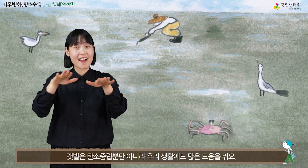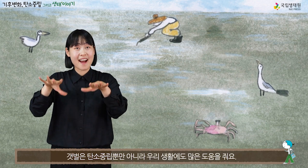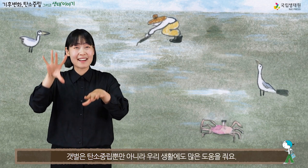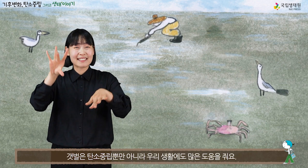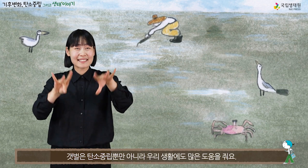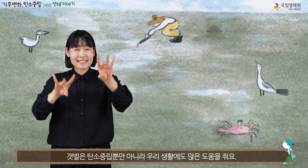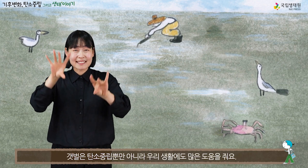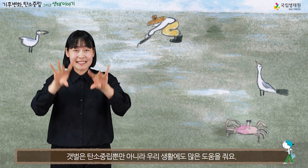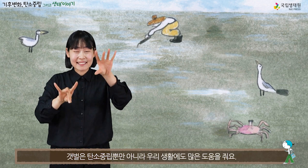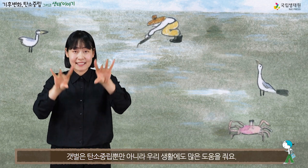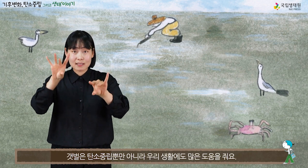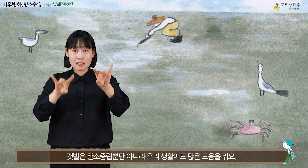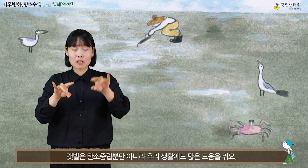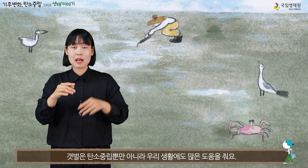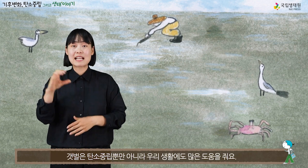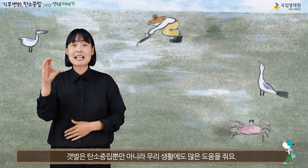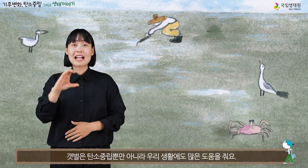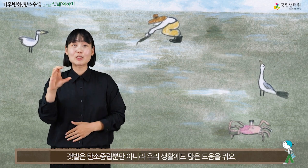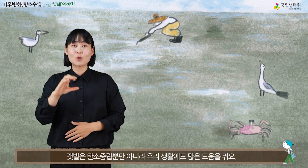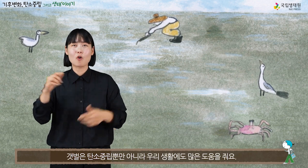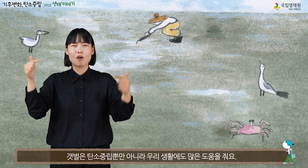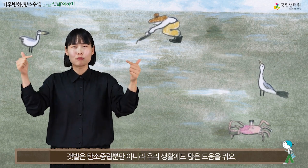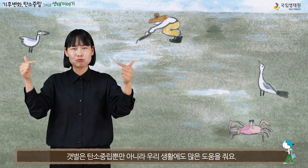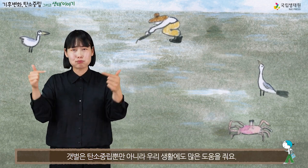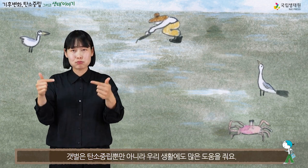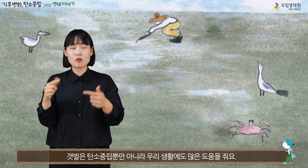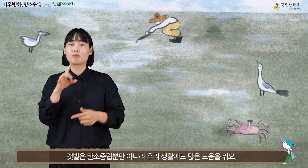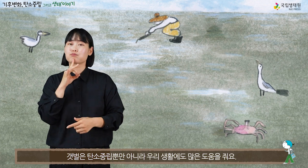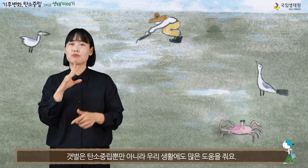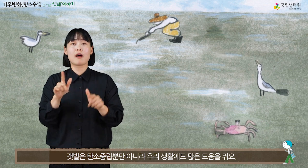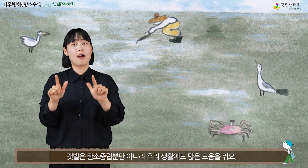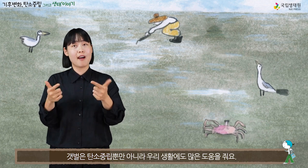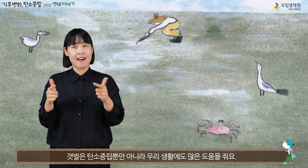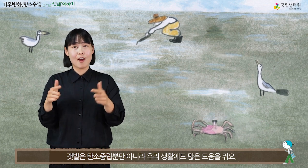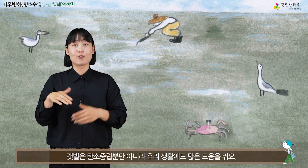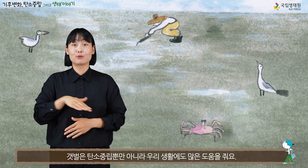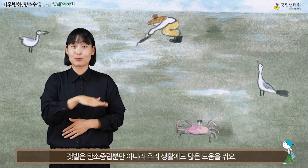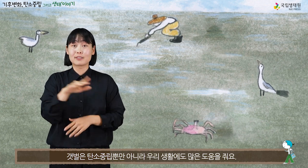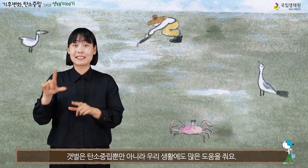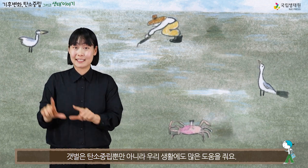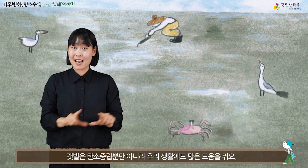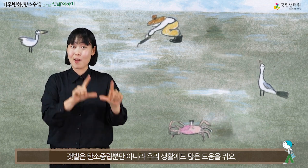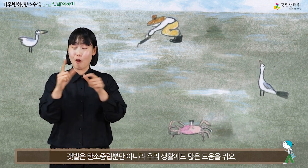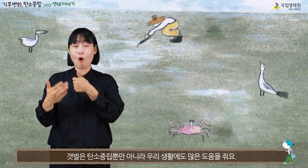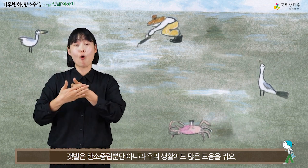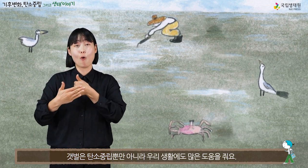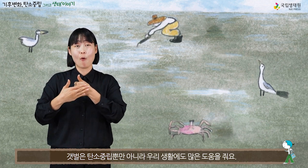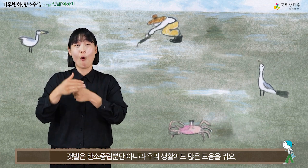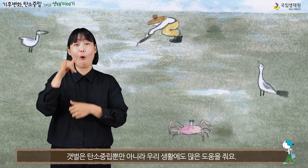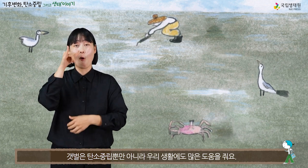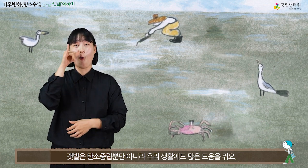갯벌은 탄소 중립뿐만 아니라 우리 생활에도 많은 도움을 줘요.